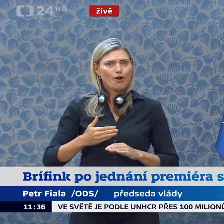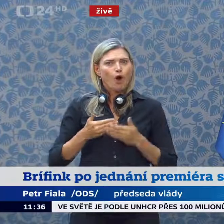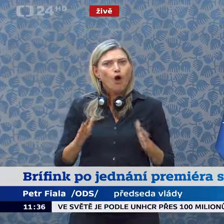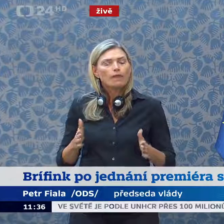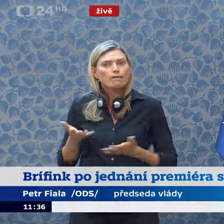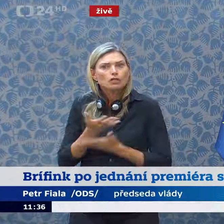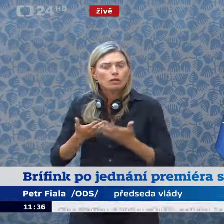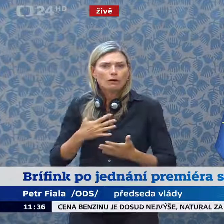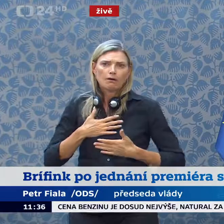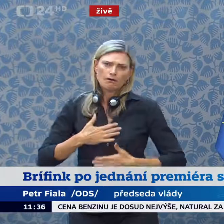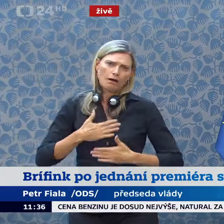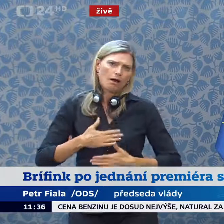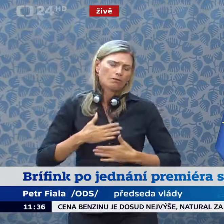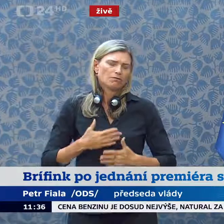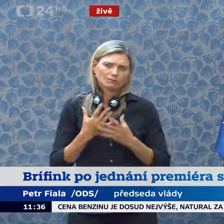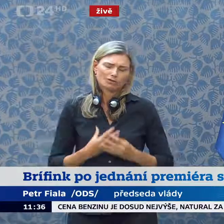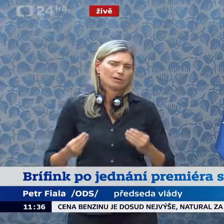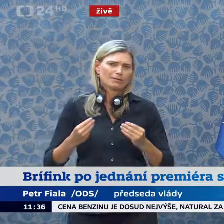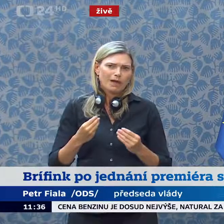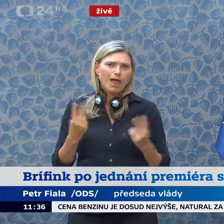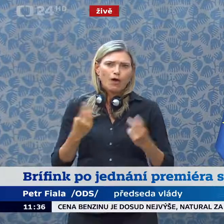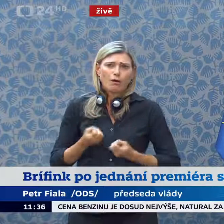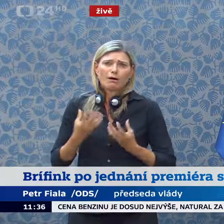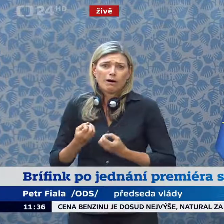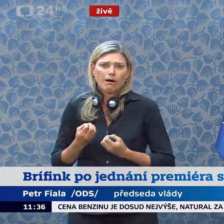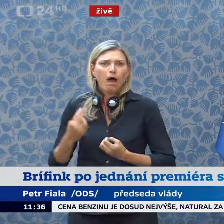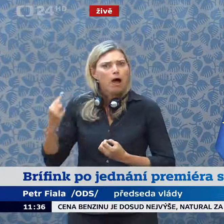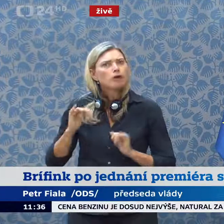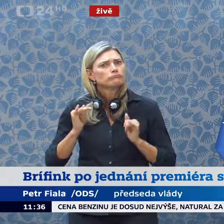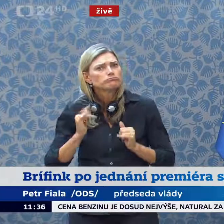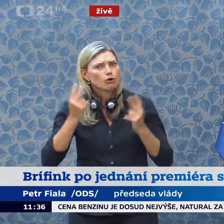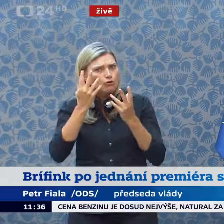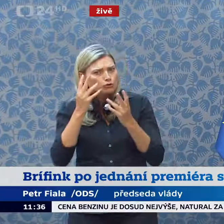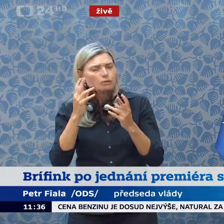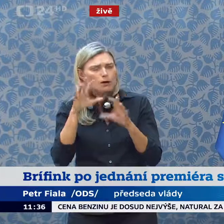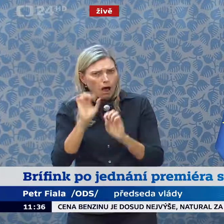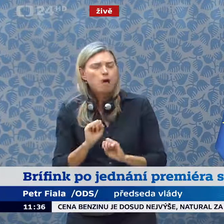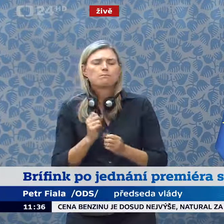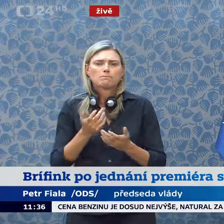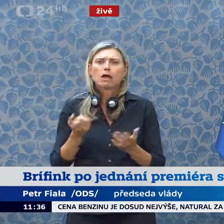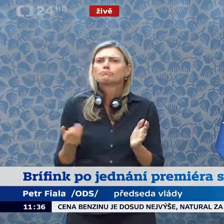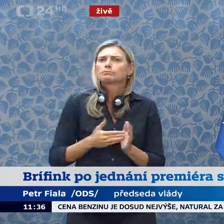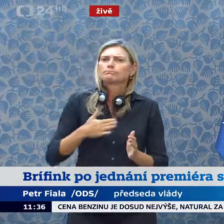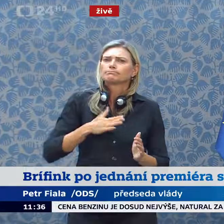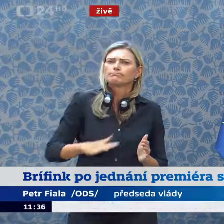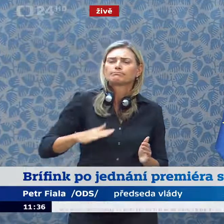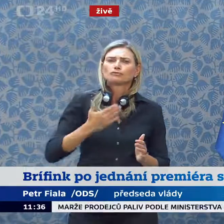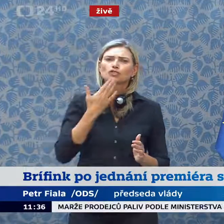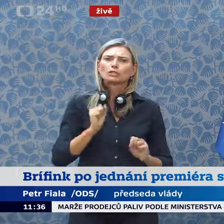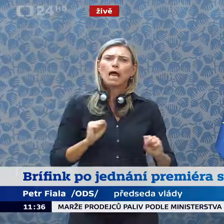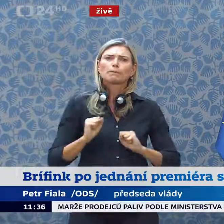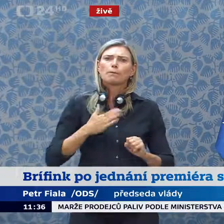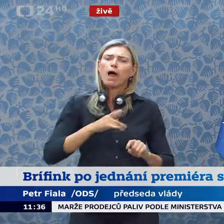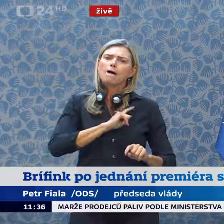otevřené debaty, měl jsem pocit pochopení a porozumění pro to, co Česká republika jako svoje